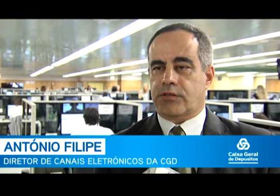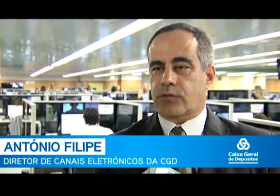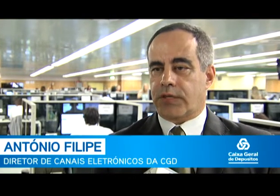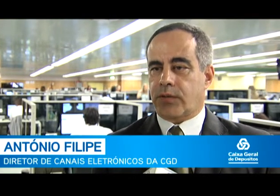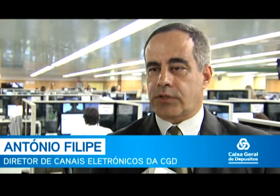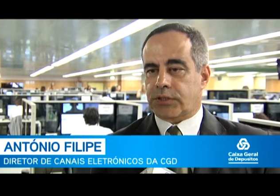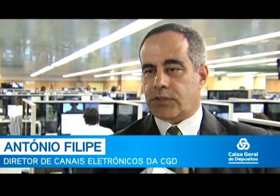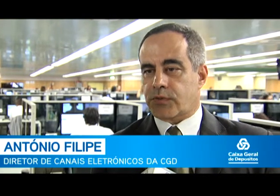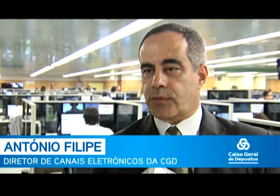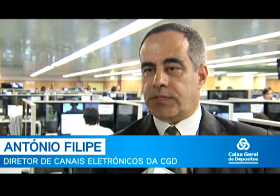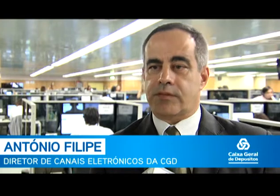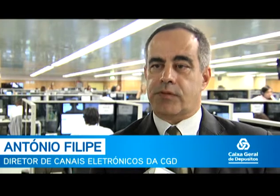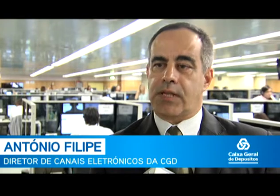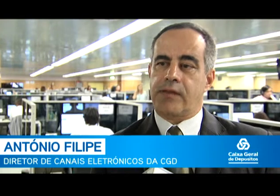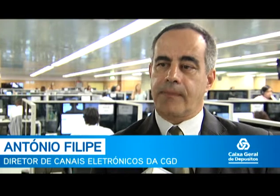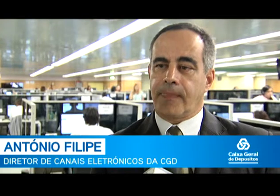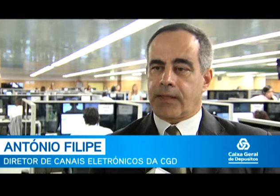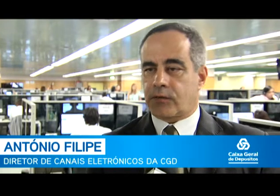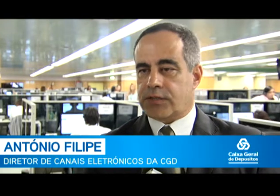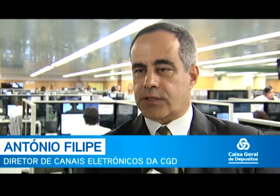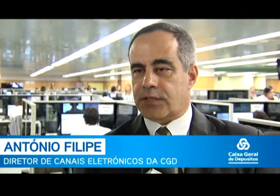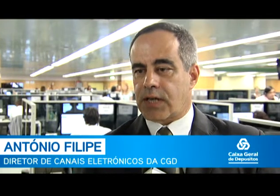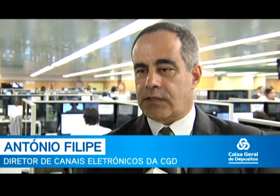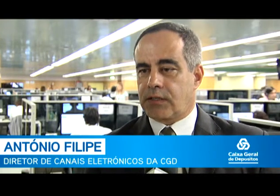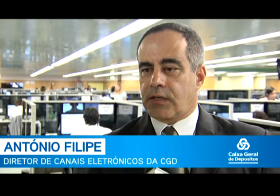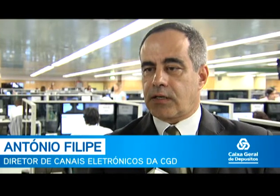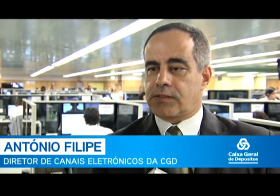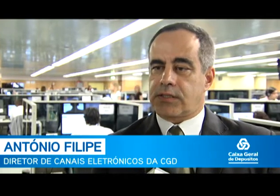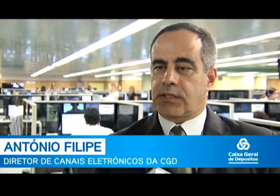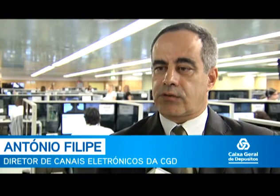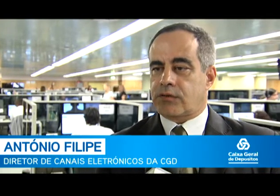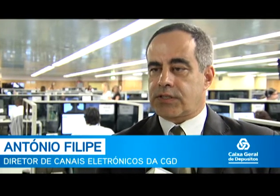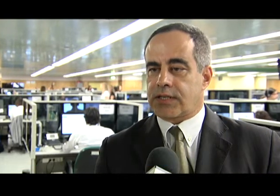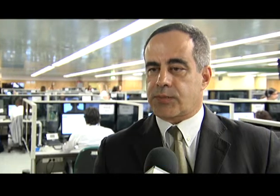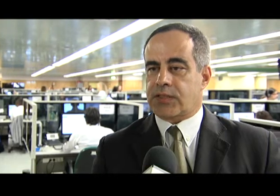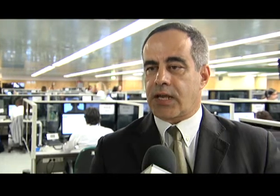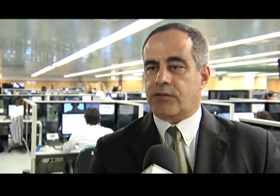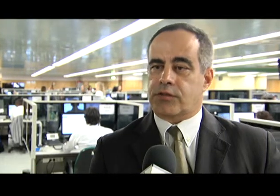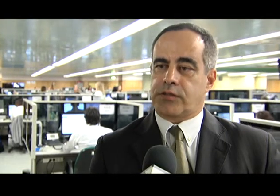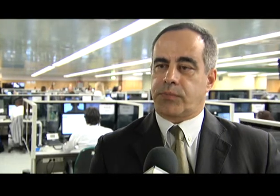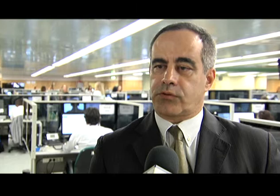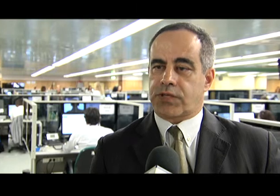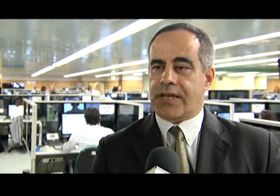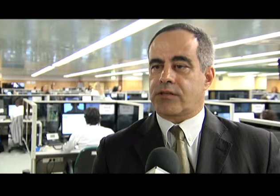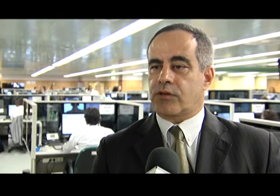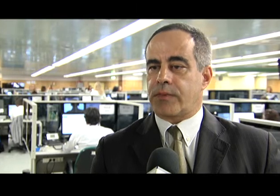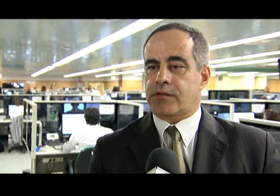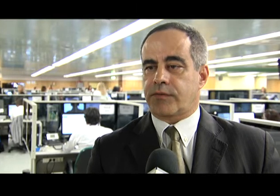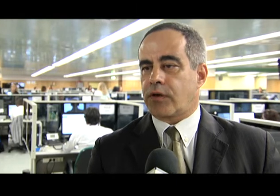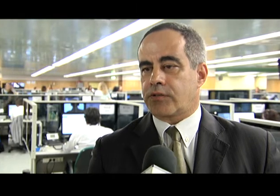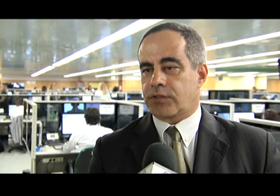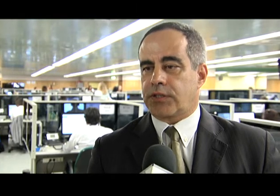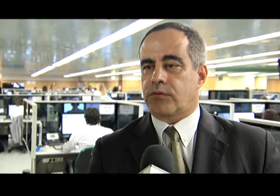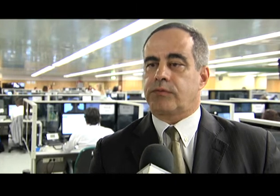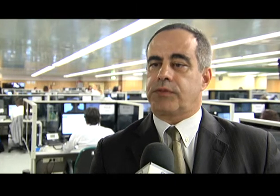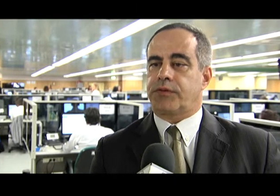políticas. Uma que é a política de responsabilidade social e consegue chegar a cidadãos com necessidades especiais que pelos canais normais